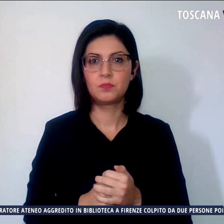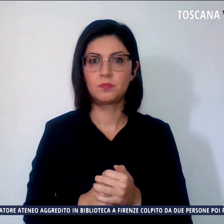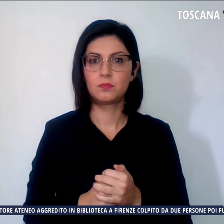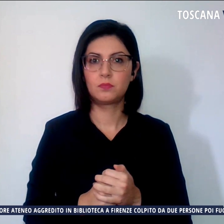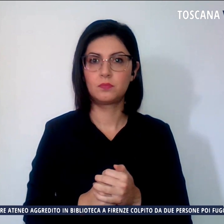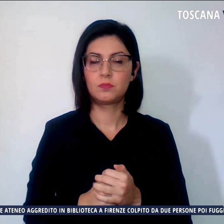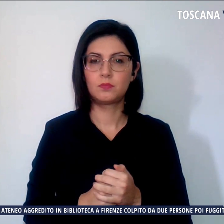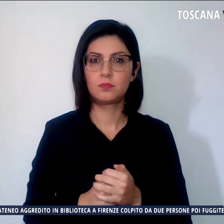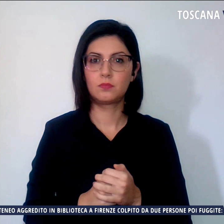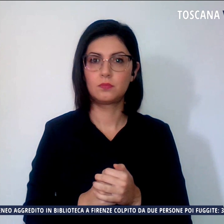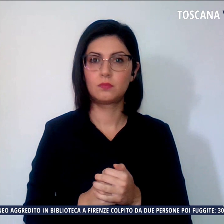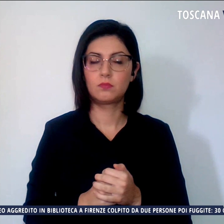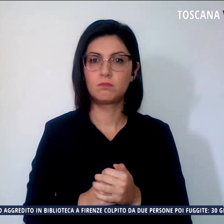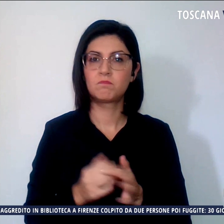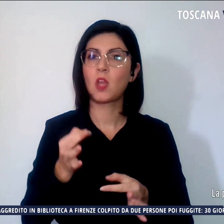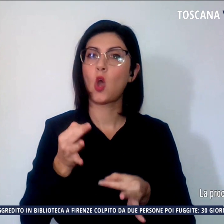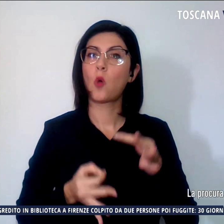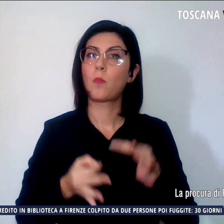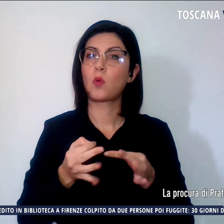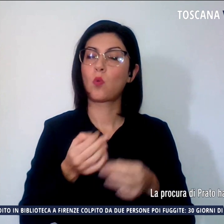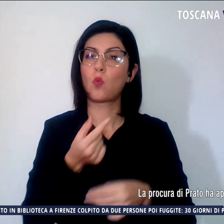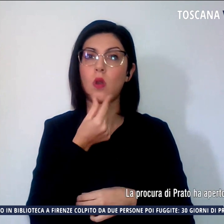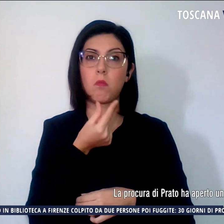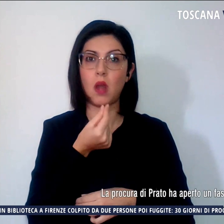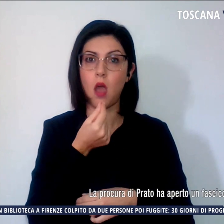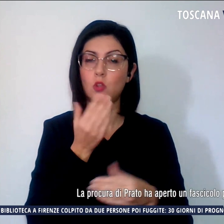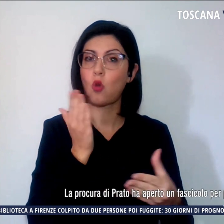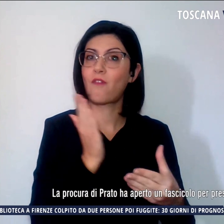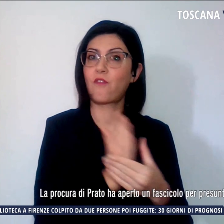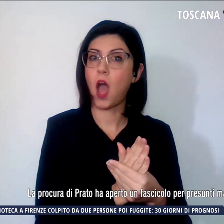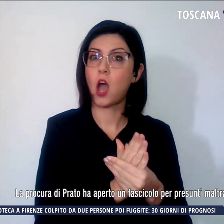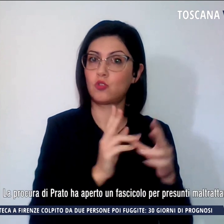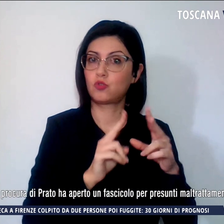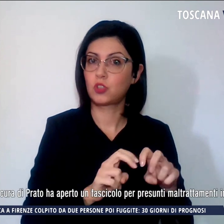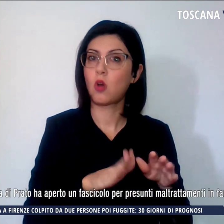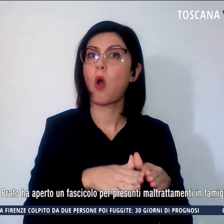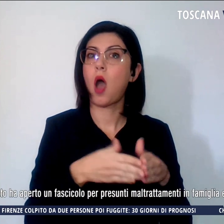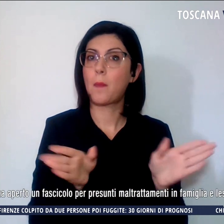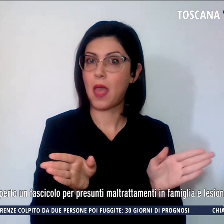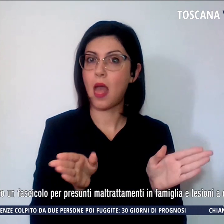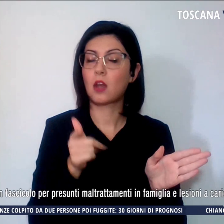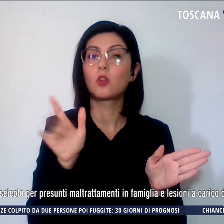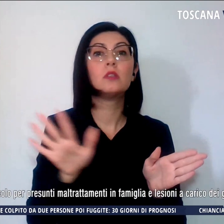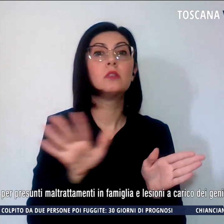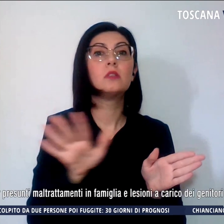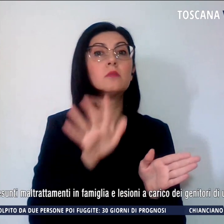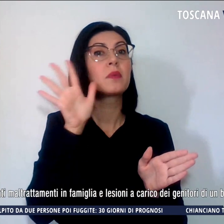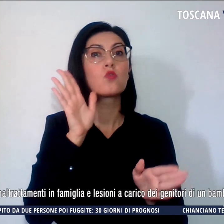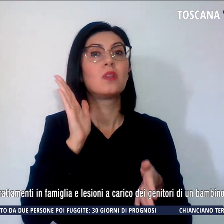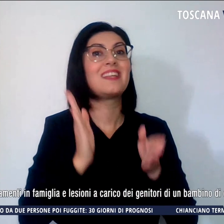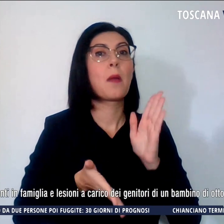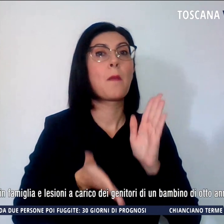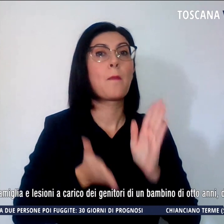La Procura di Prato ha aperto un fascicolo per presunti maltrattamenti in famiglia e